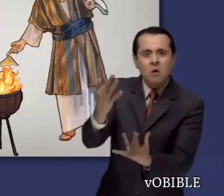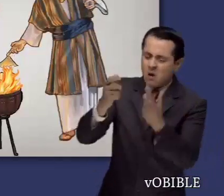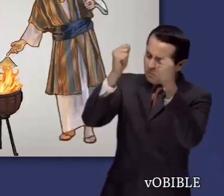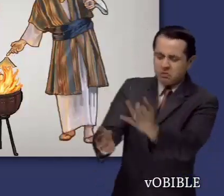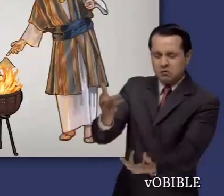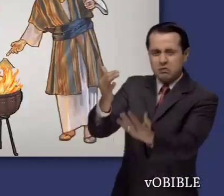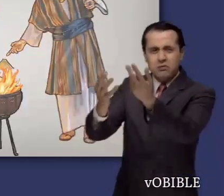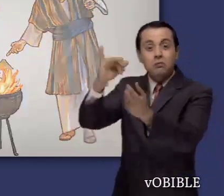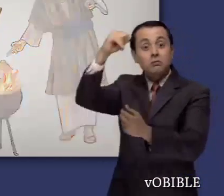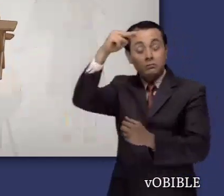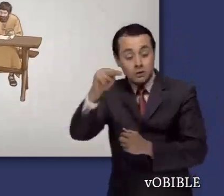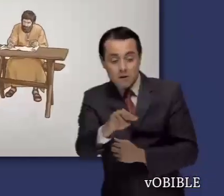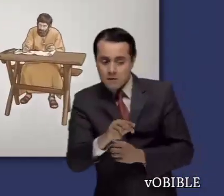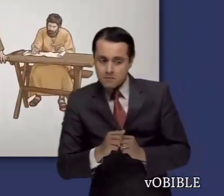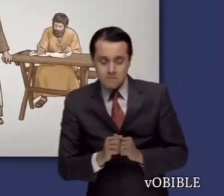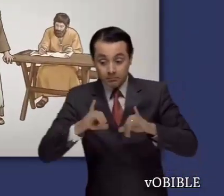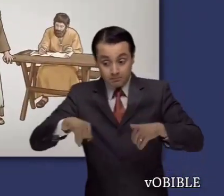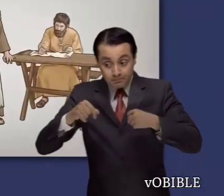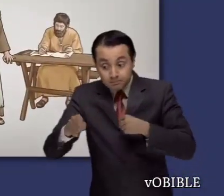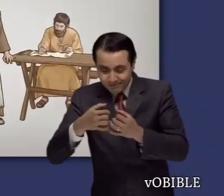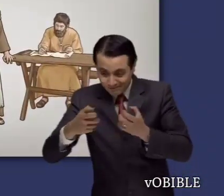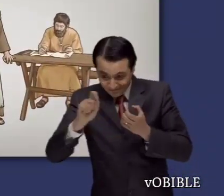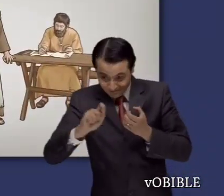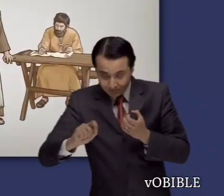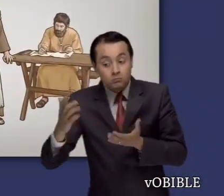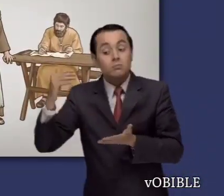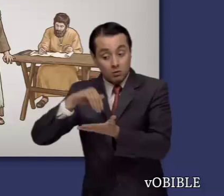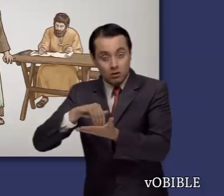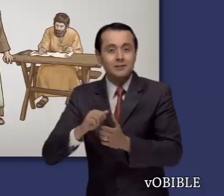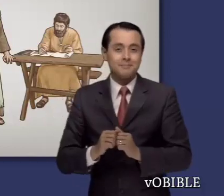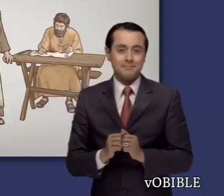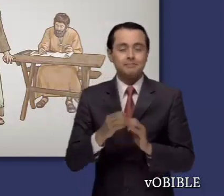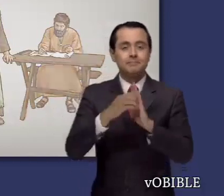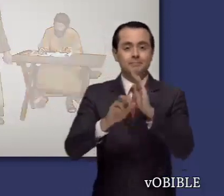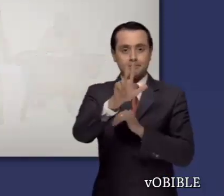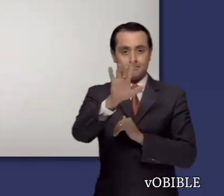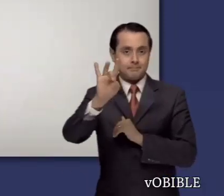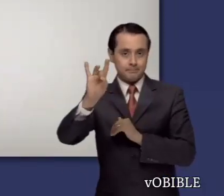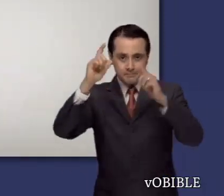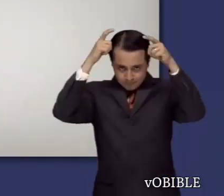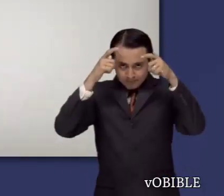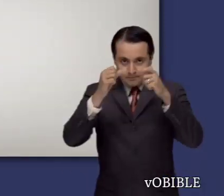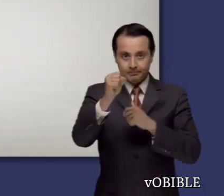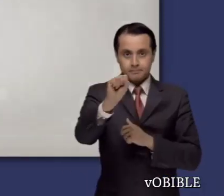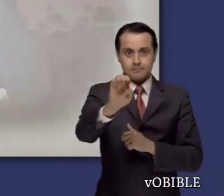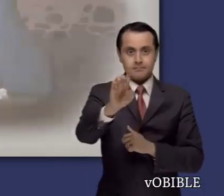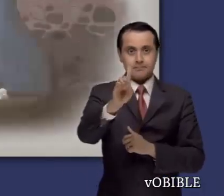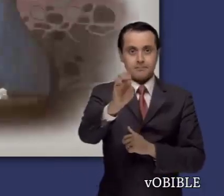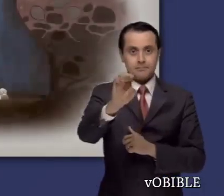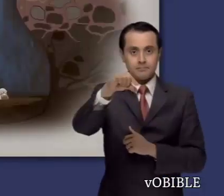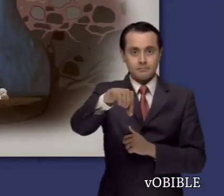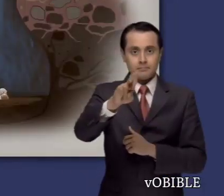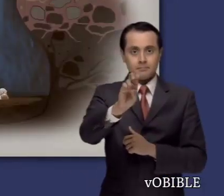echaba al fuego. Sin embargo, Jehová le pide a Jeremías que lo escriba de nuevo. El capítulo treinta y